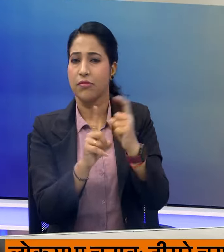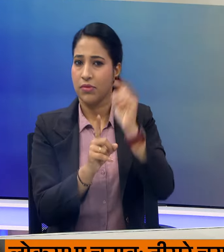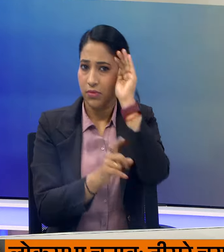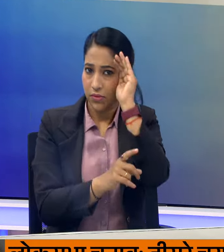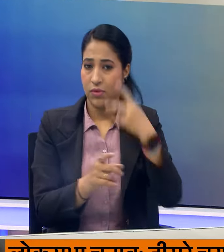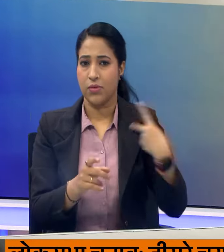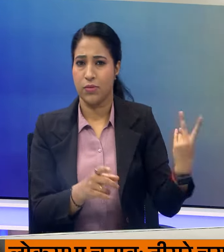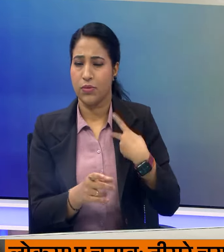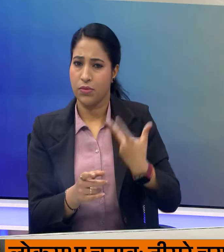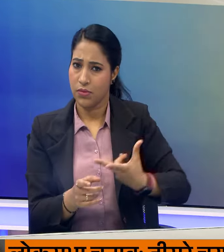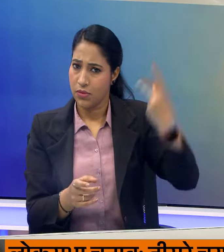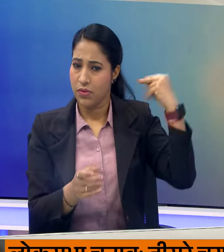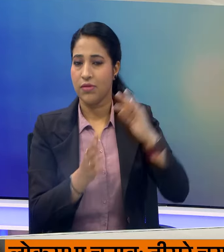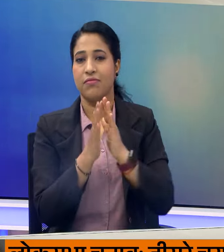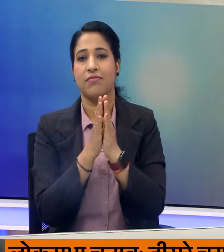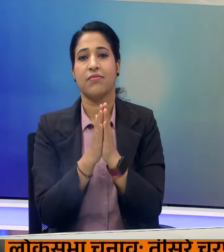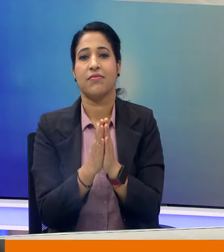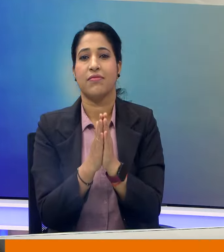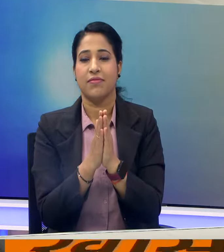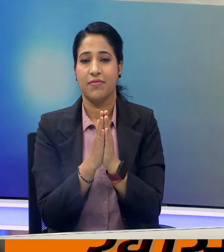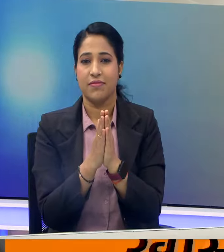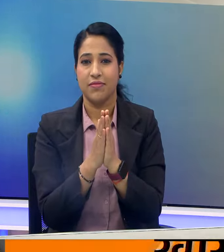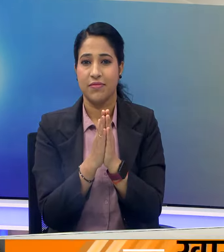हम दोनों को दीजिए अनुमती, नमस्कार